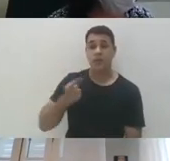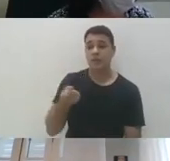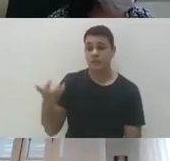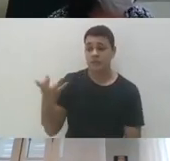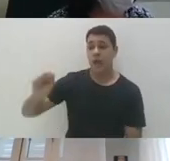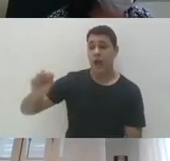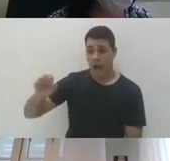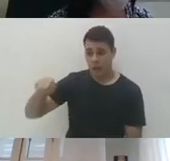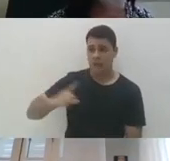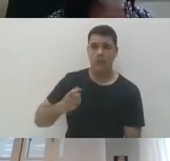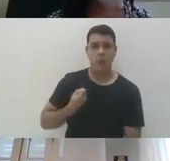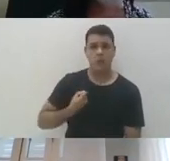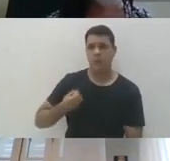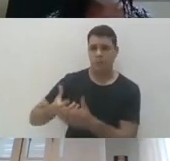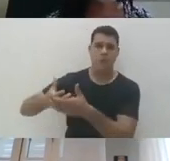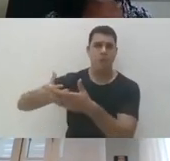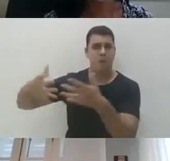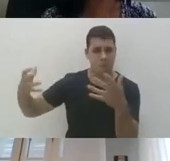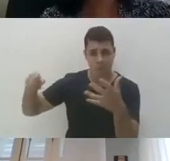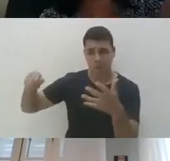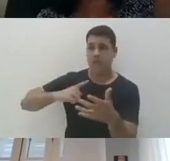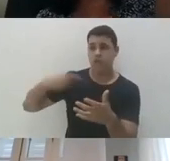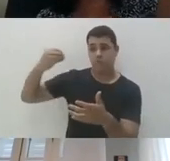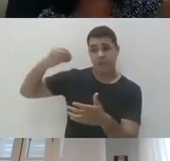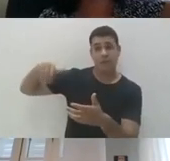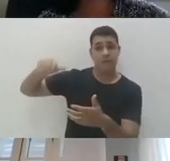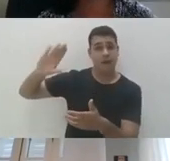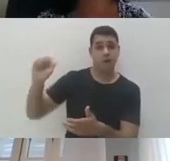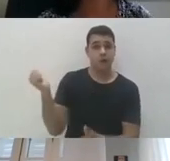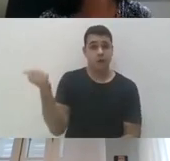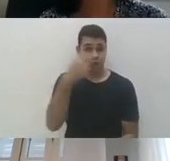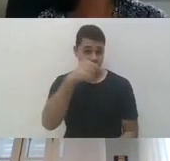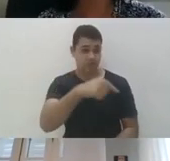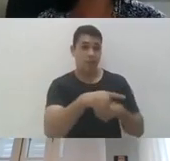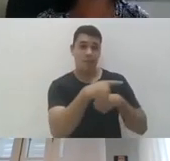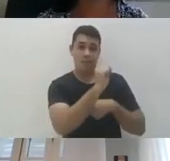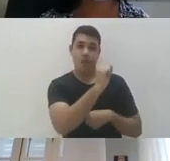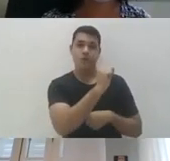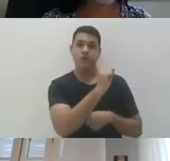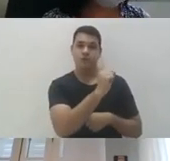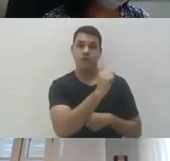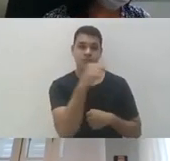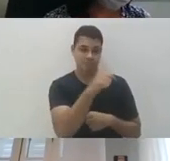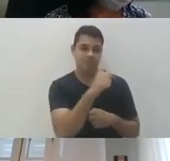alunos e talvez tenham uma experiência maior do que a nossa pós-graduação lá do Sucenso.